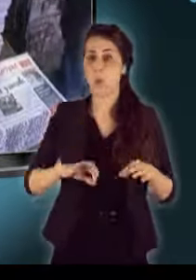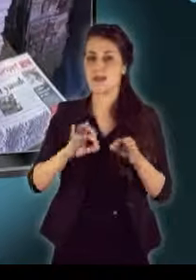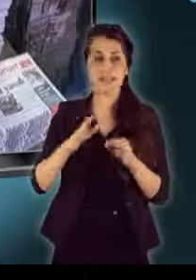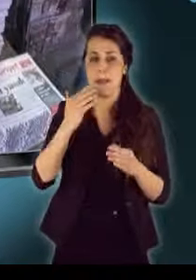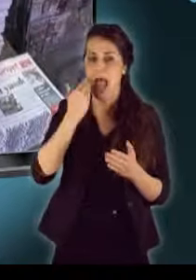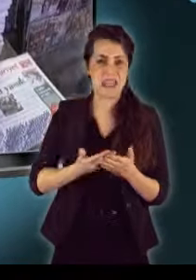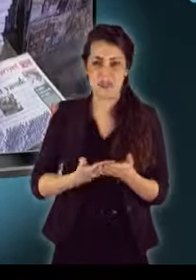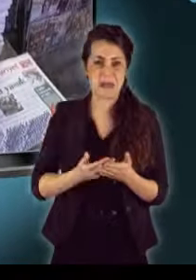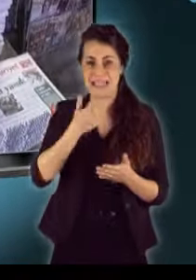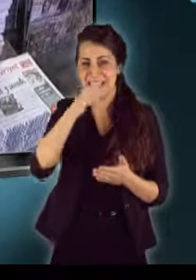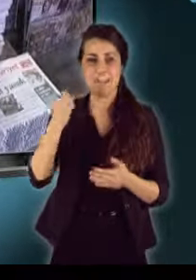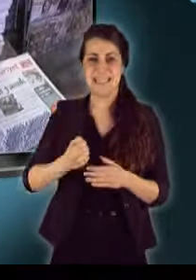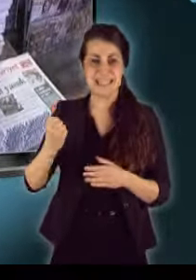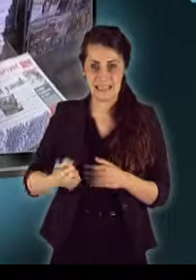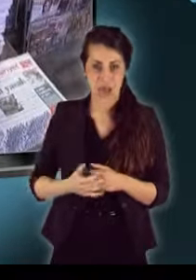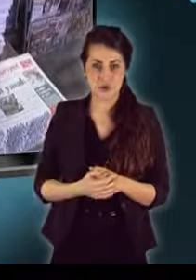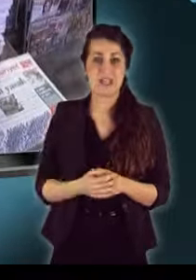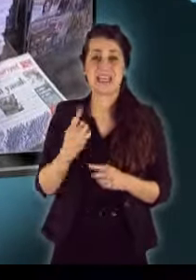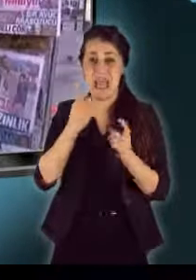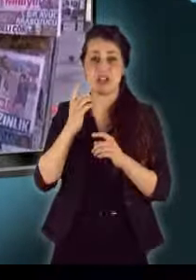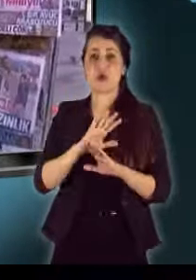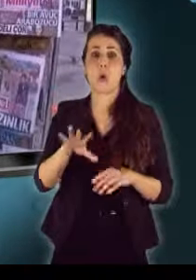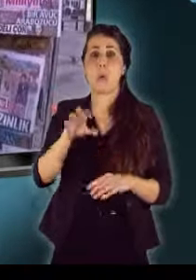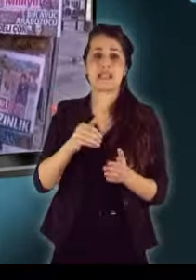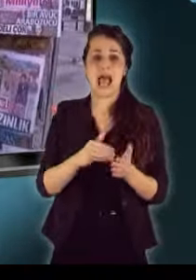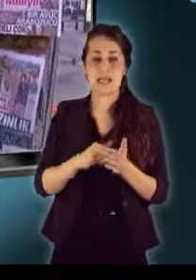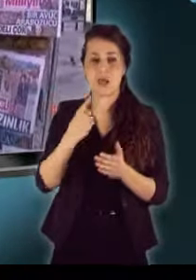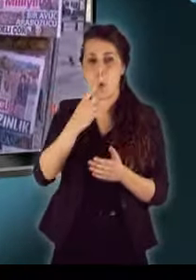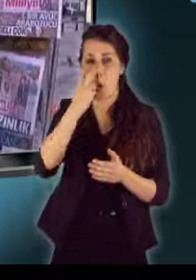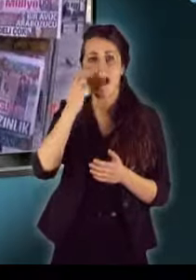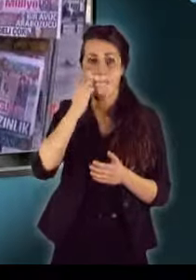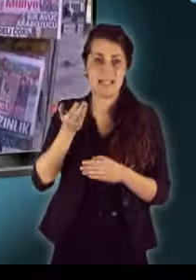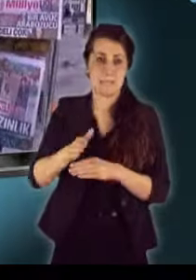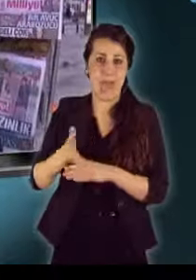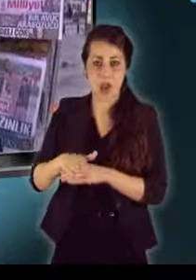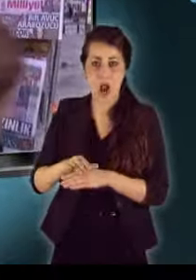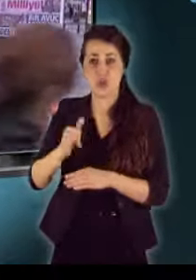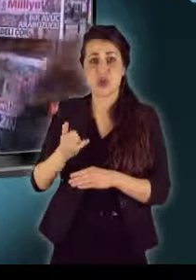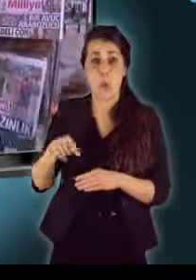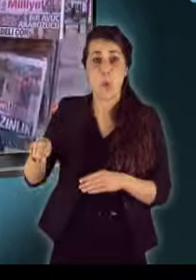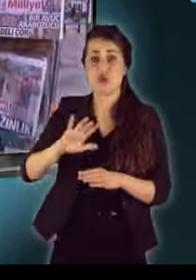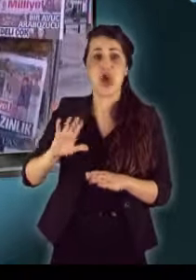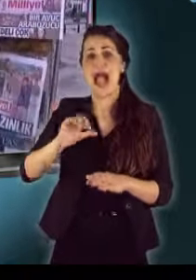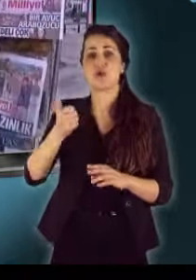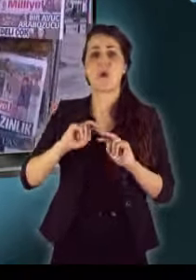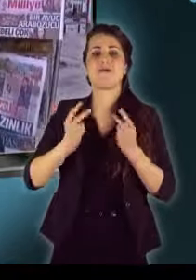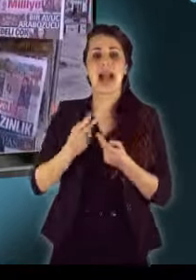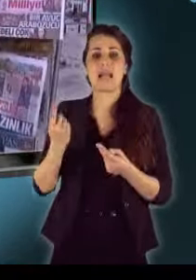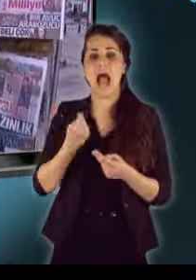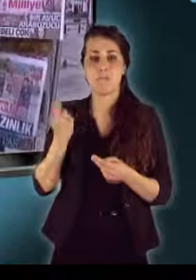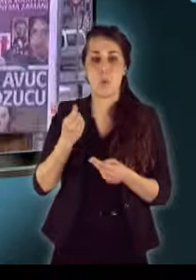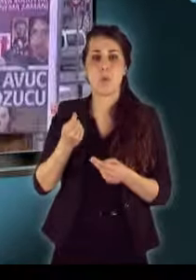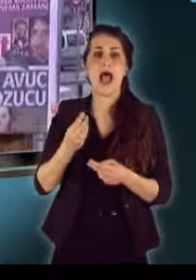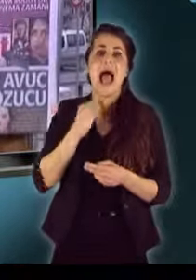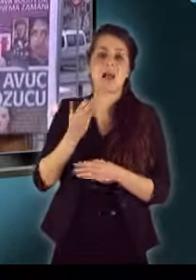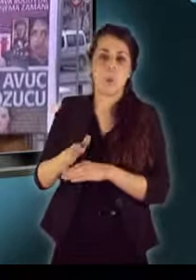nem ismeri el a népírtást. Szerinte mindössze 500 ezer örmény halt meg ebben az időszakban, és őket is az első világháború áldozatai